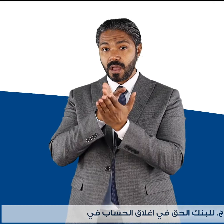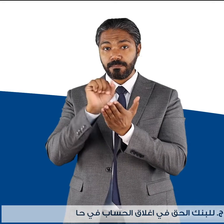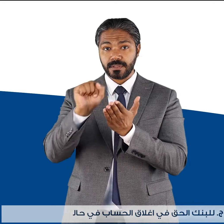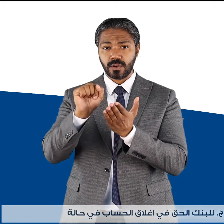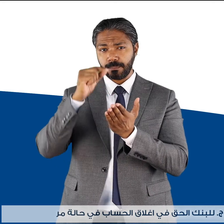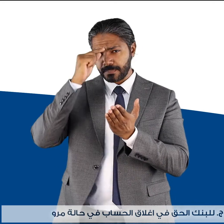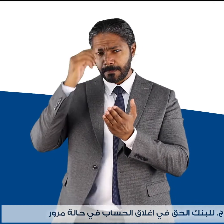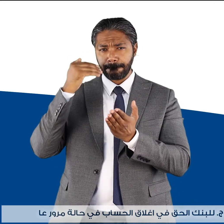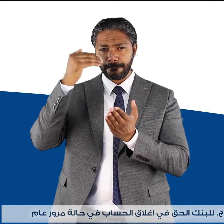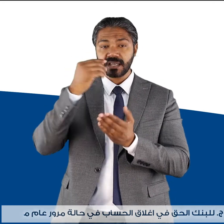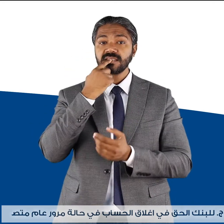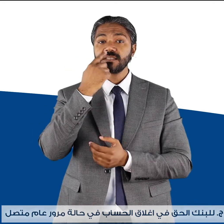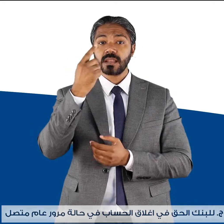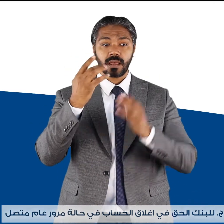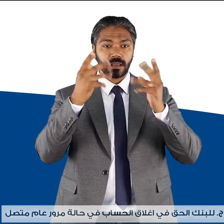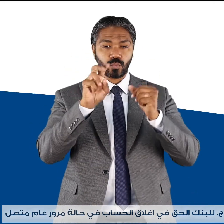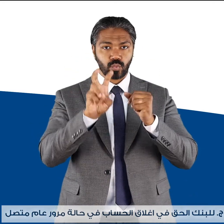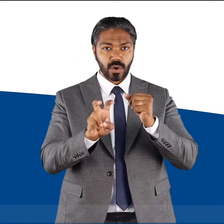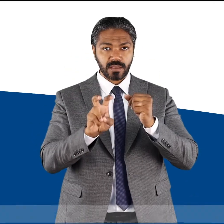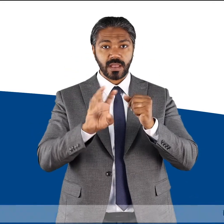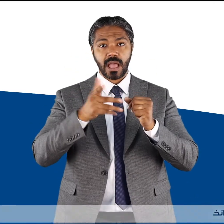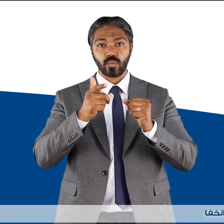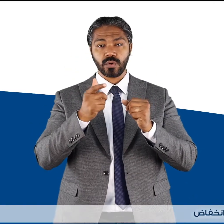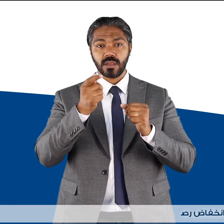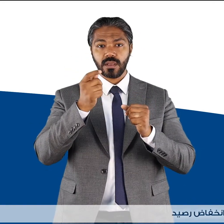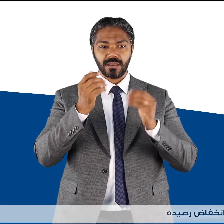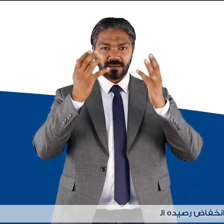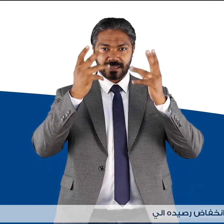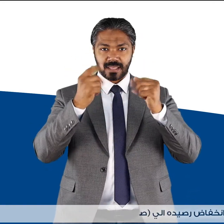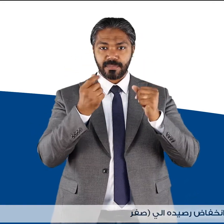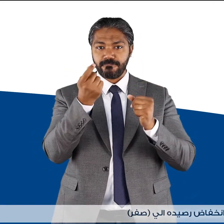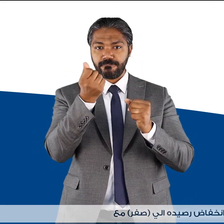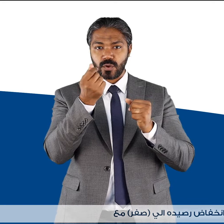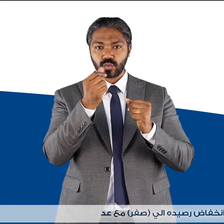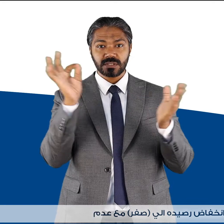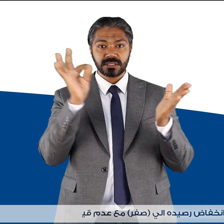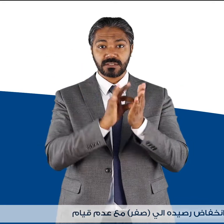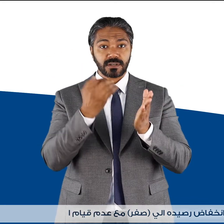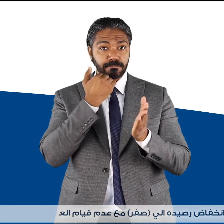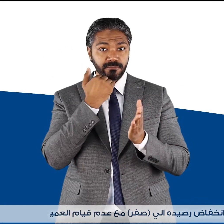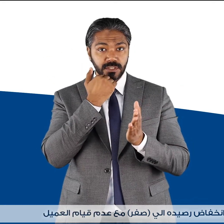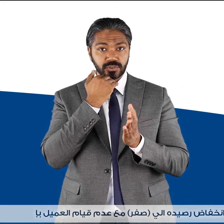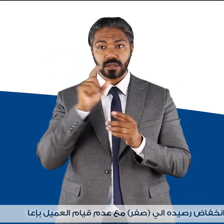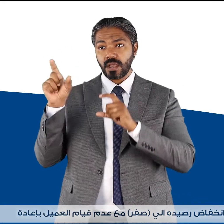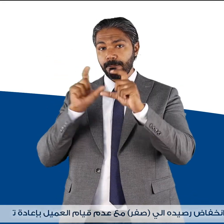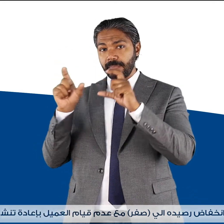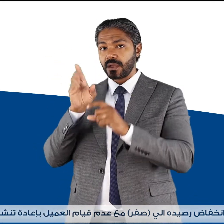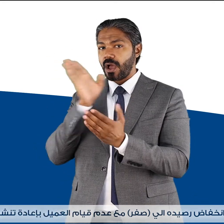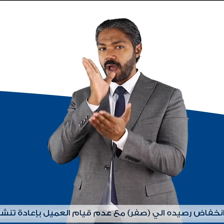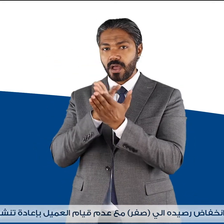في حالة مرور عام متصل على انخفاض رصيده إلى صفر مع عدم قيام العميل بإعادة تنشيطه